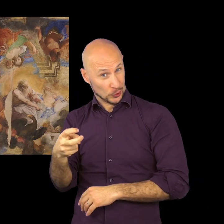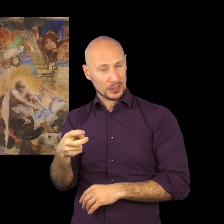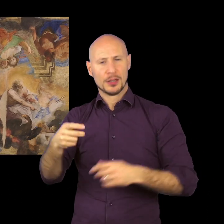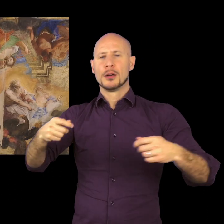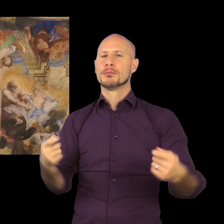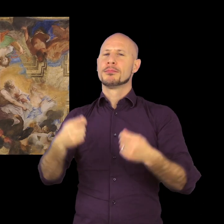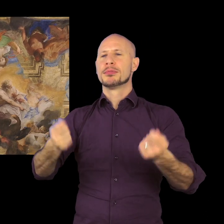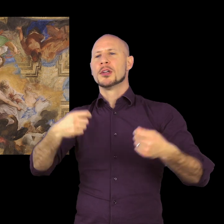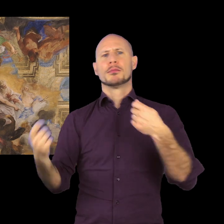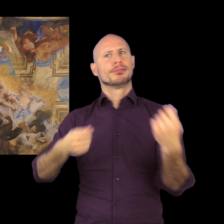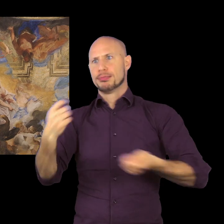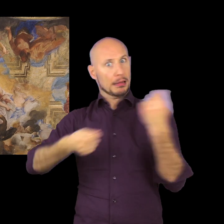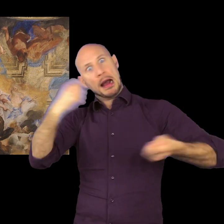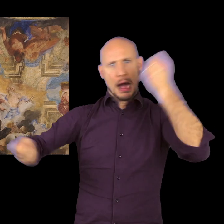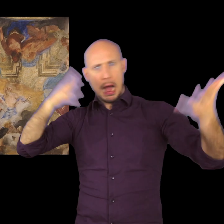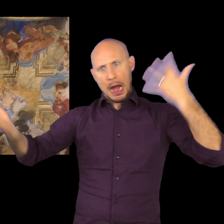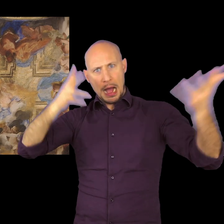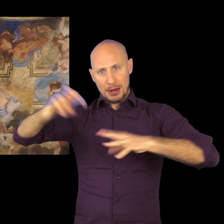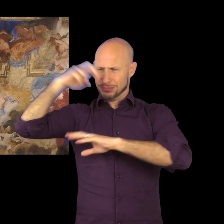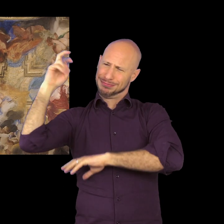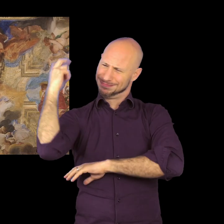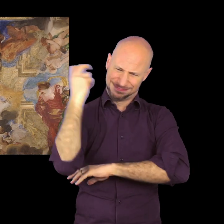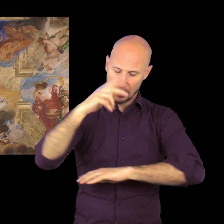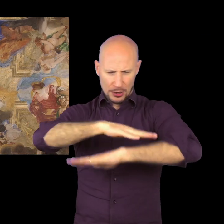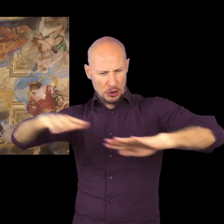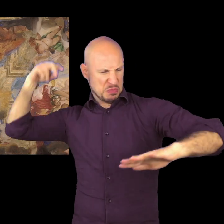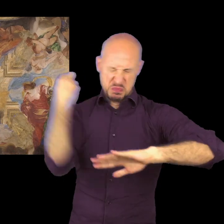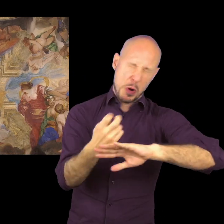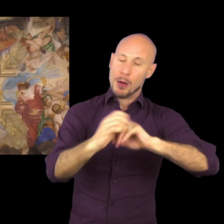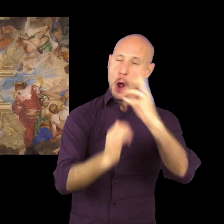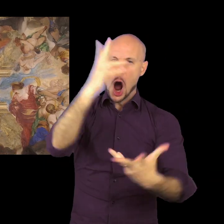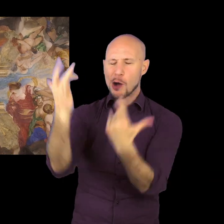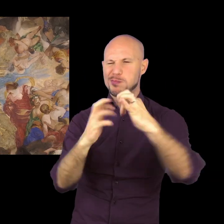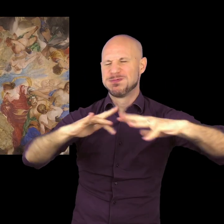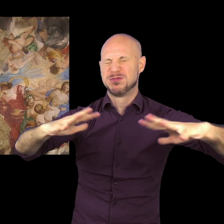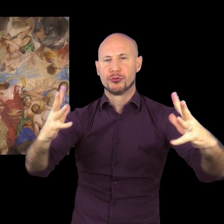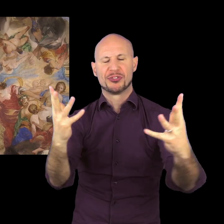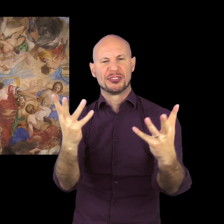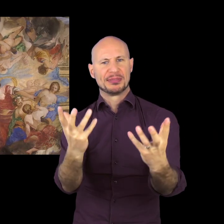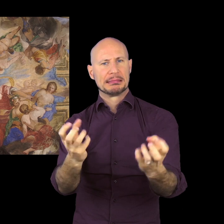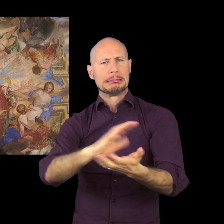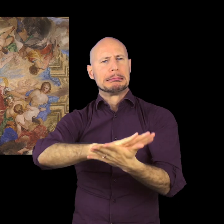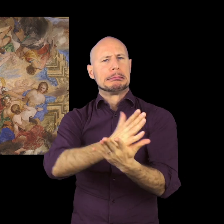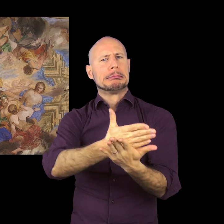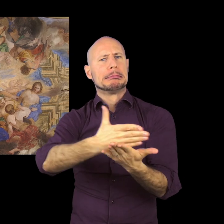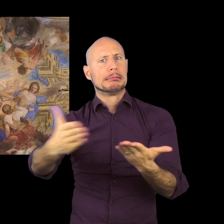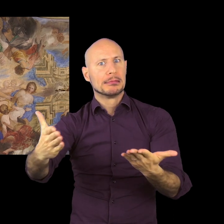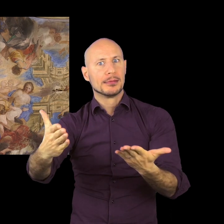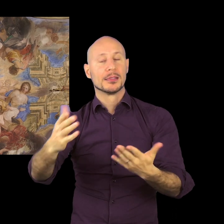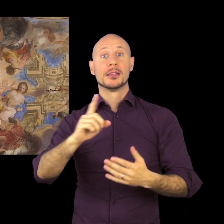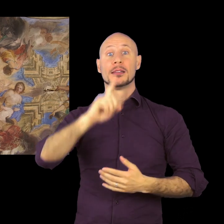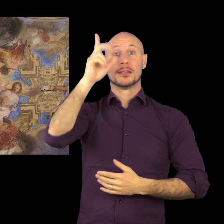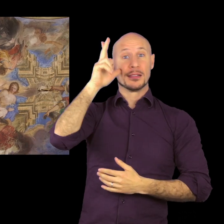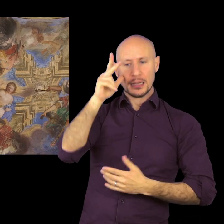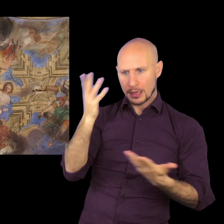colei che riuscirà a ridare vita alla terra e alla vegetazione dopo che Fetonte, guidando impropriamente il carro del